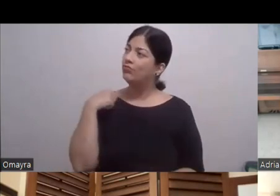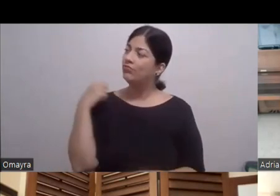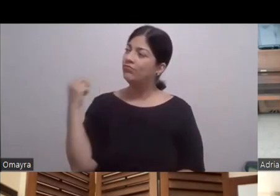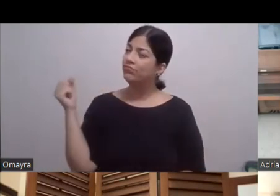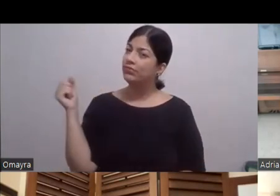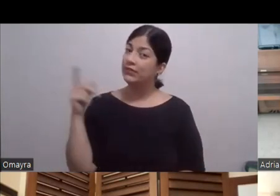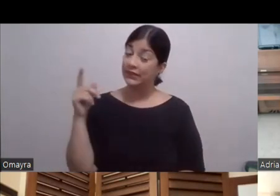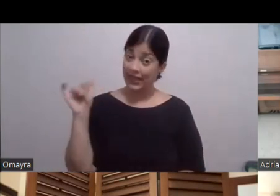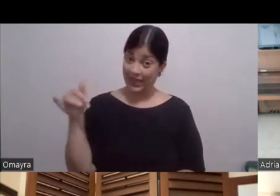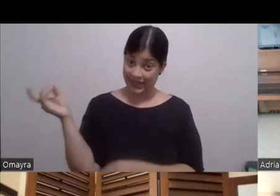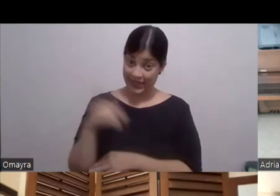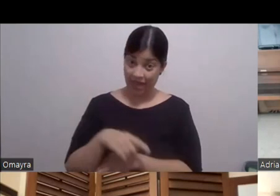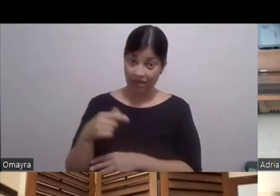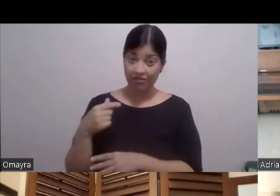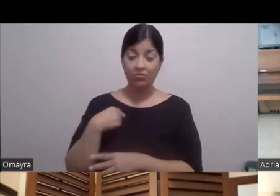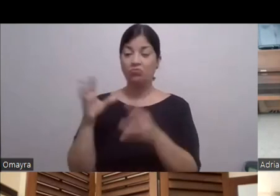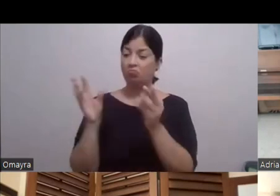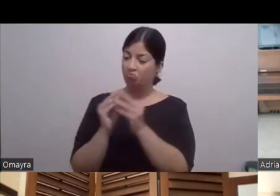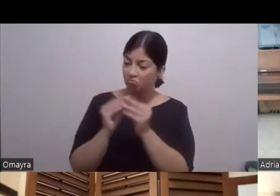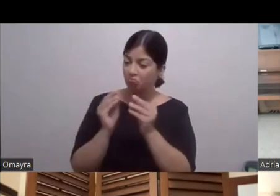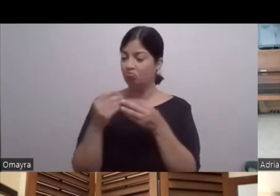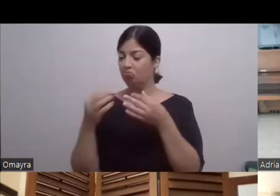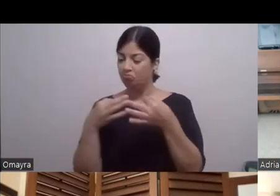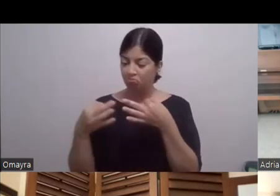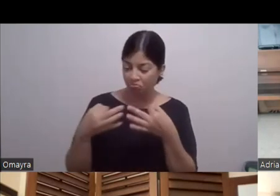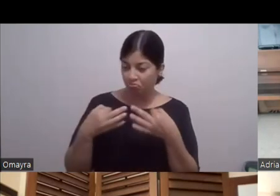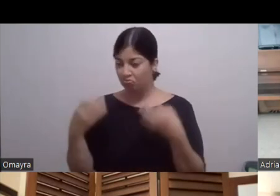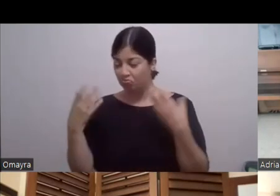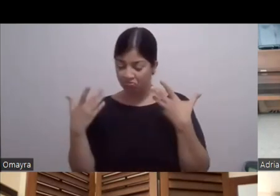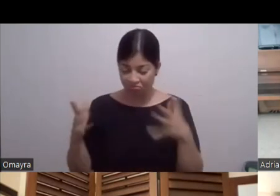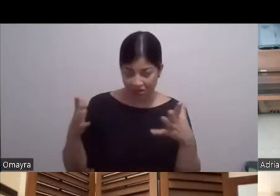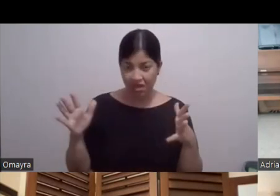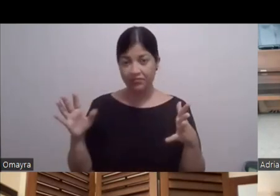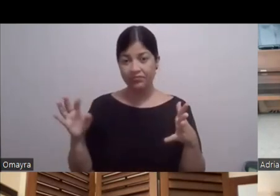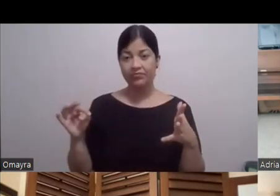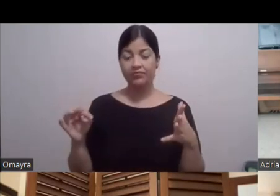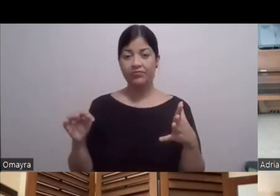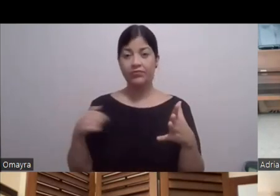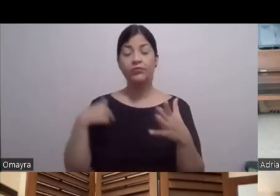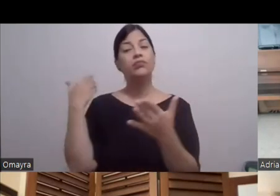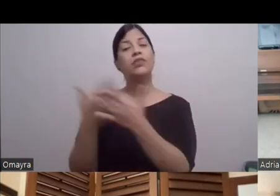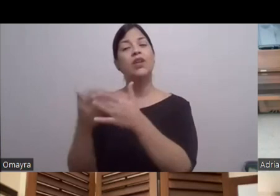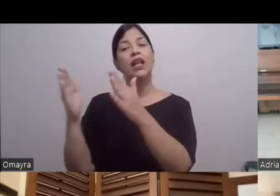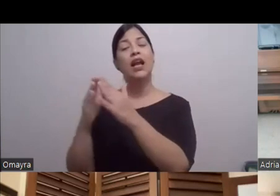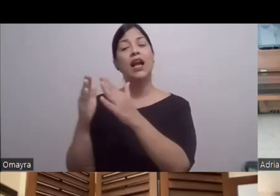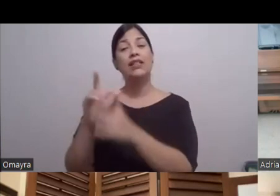productora Y que me dijeran Todo el business Y todo el rollo Que yo no tenía representantes En ese momento Llego a la casa Y Luis Roberto Que me estaba echando la mano